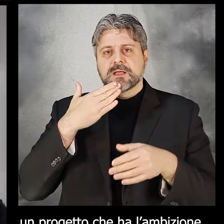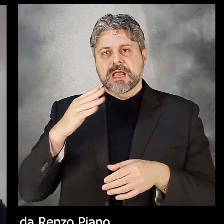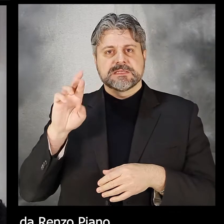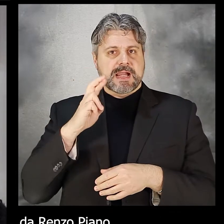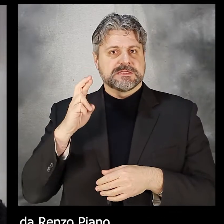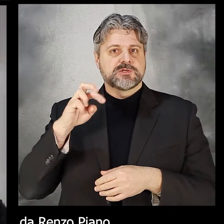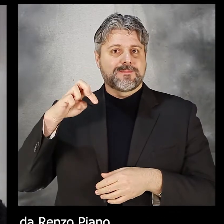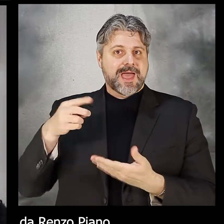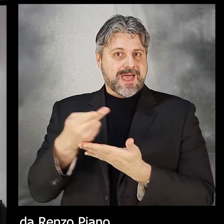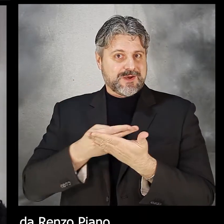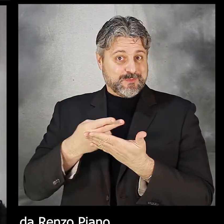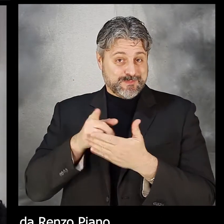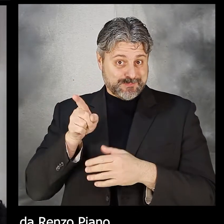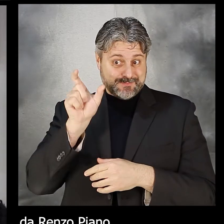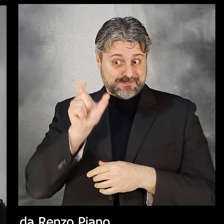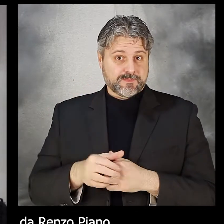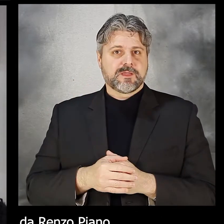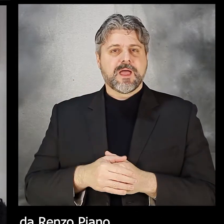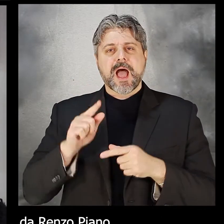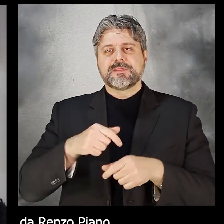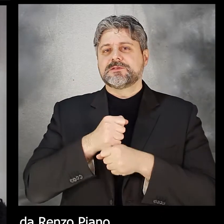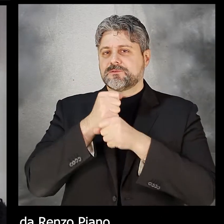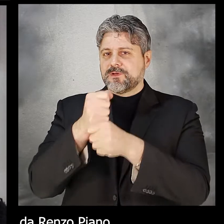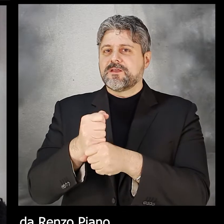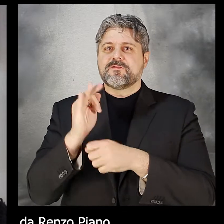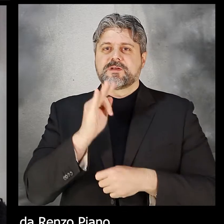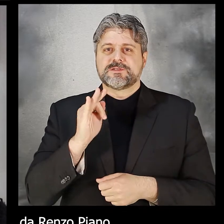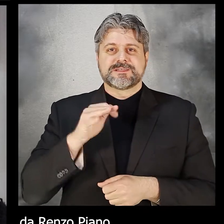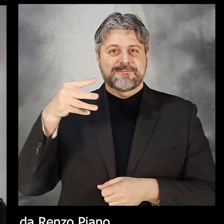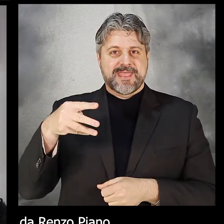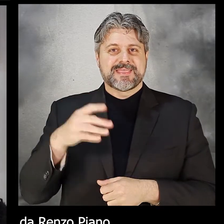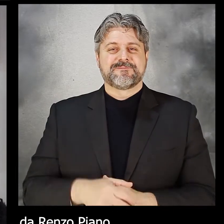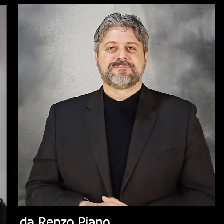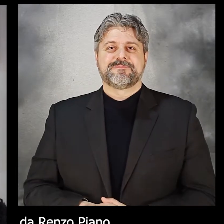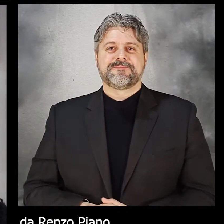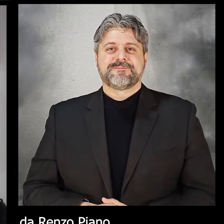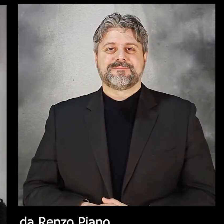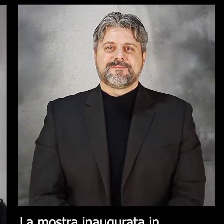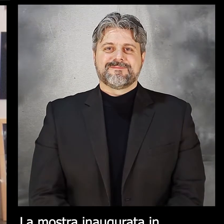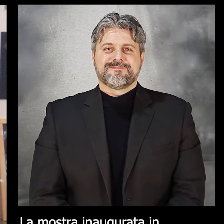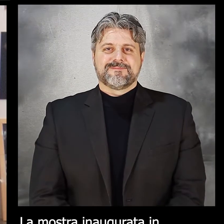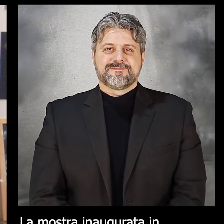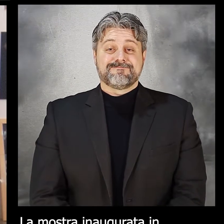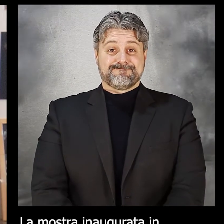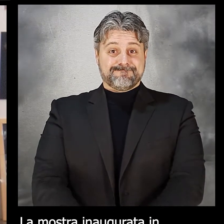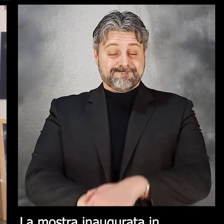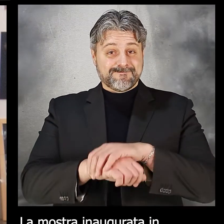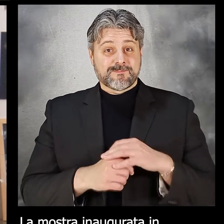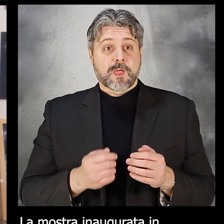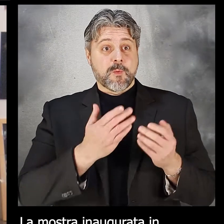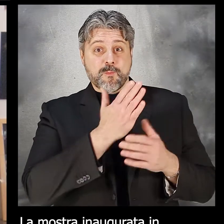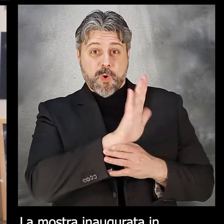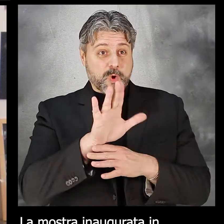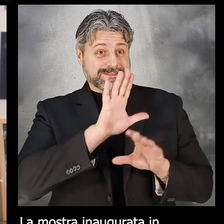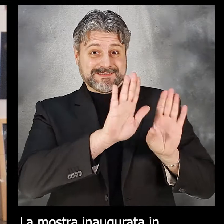auspicata da Renzo Piano. Lascio ora la parola a Francesca Medda. La